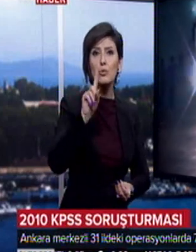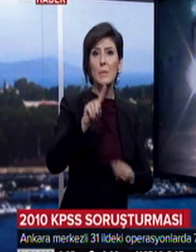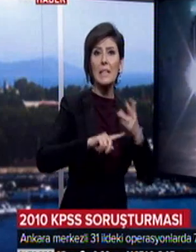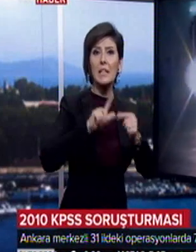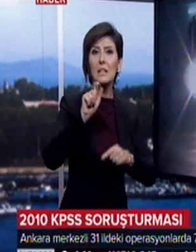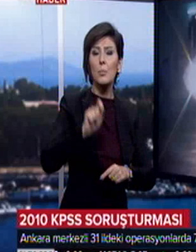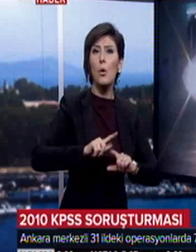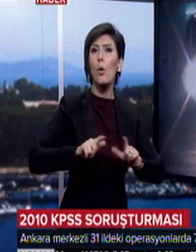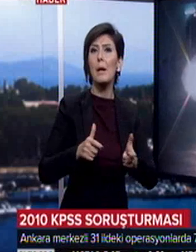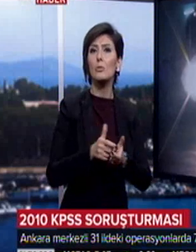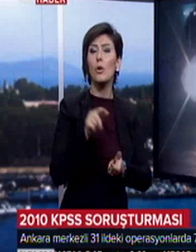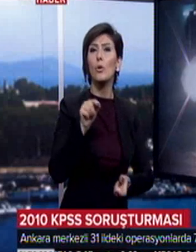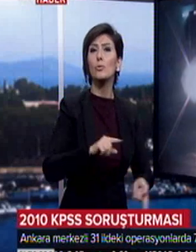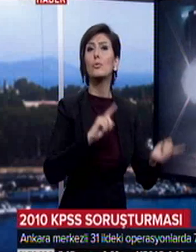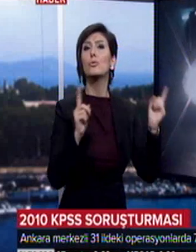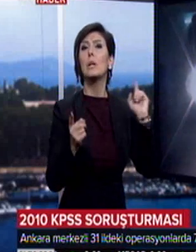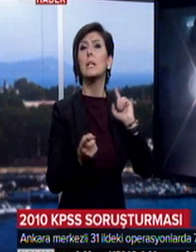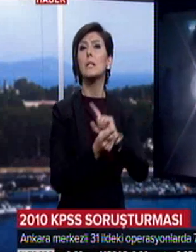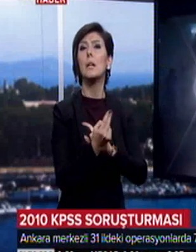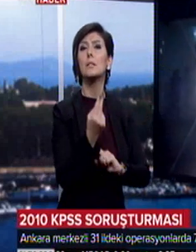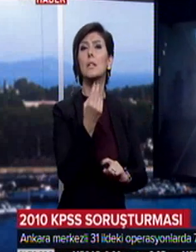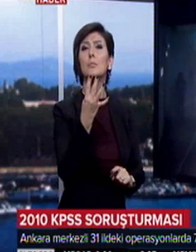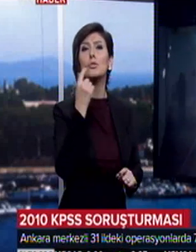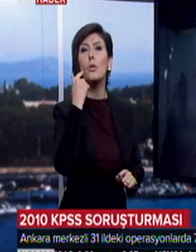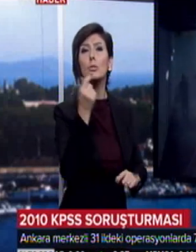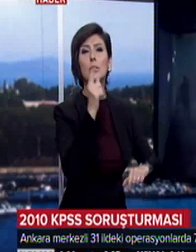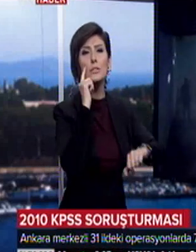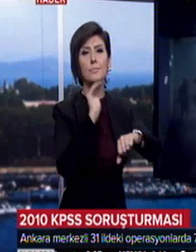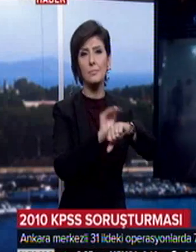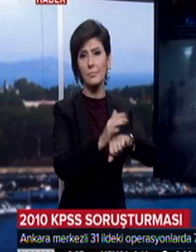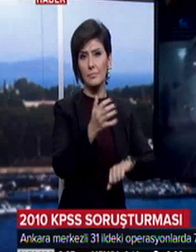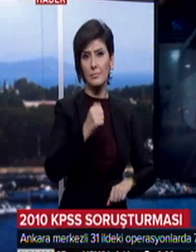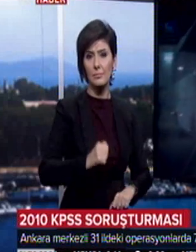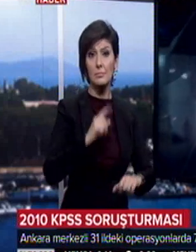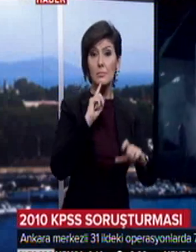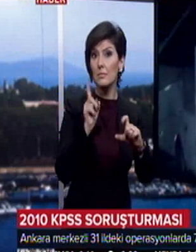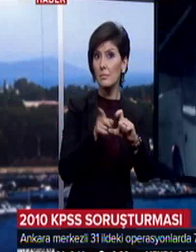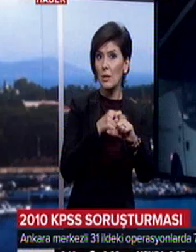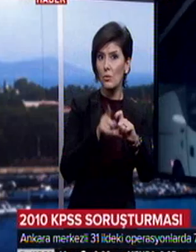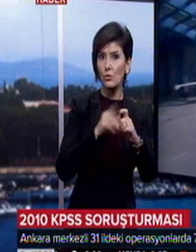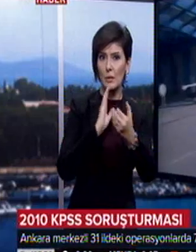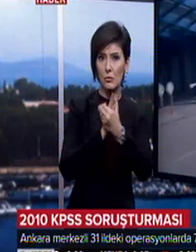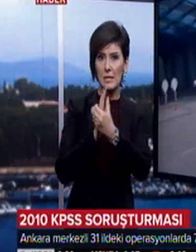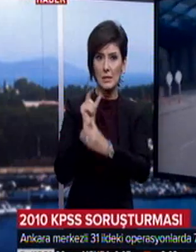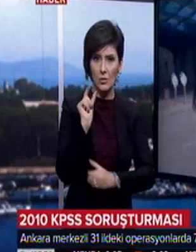ilde yapılan operasyonlarda şu ana kadar 74 kişi gözaltına alındı. Soruşturma dosyasında